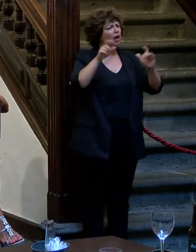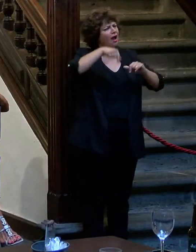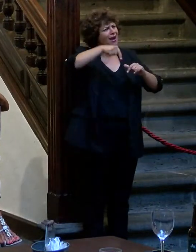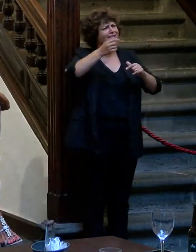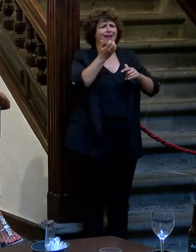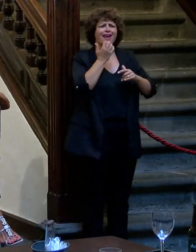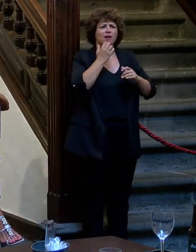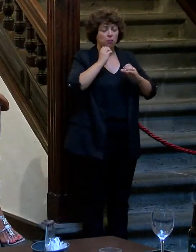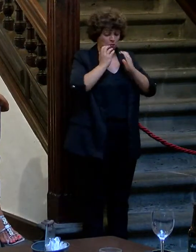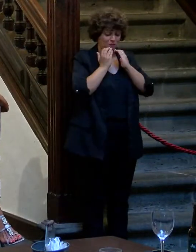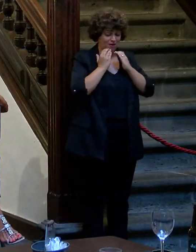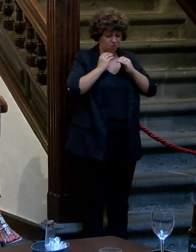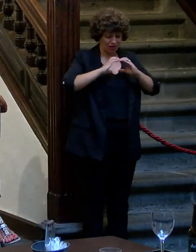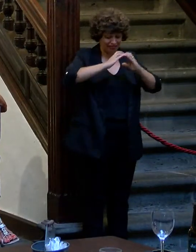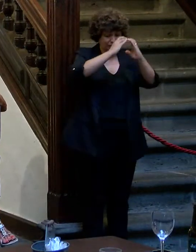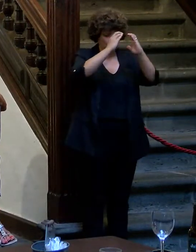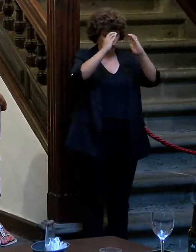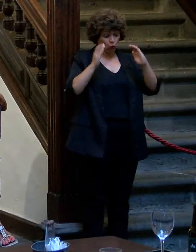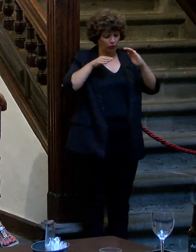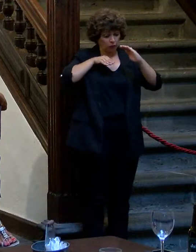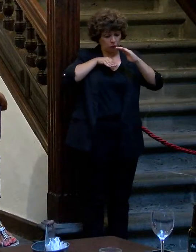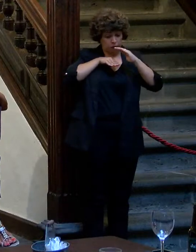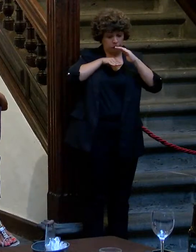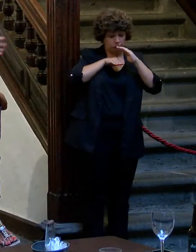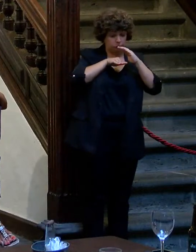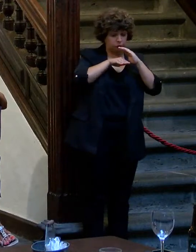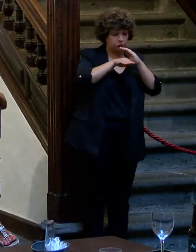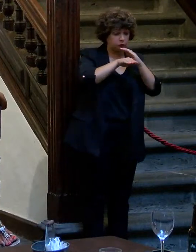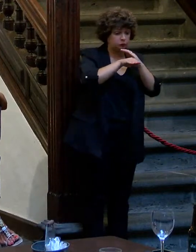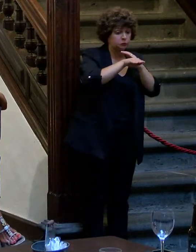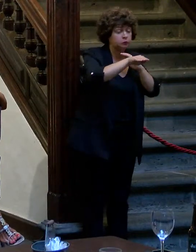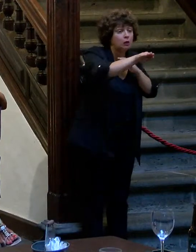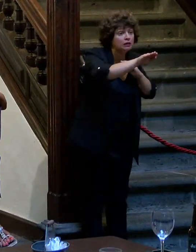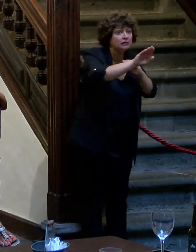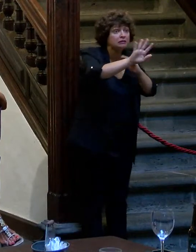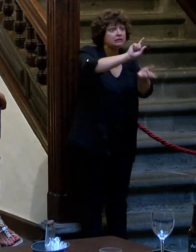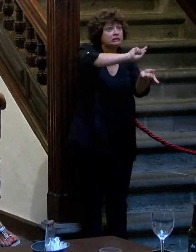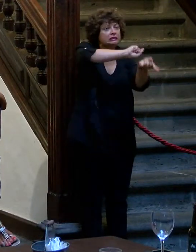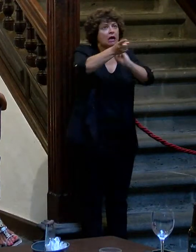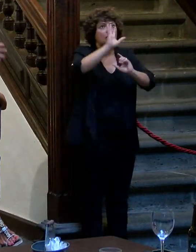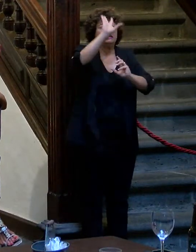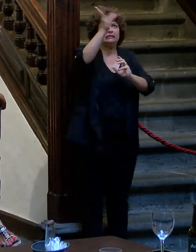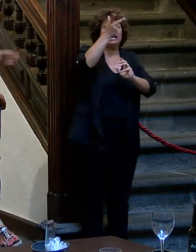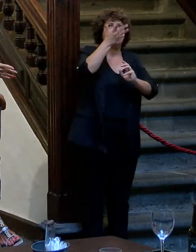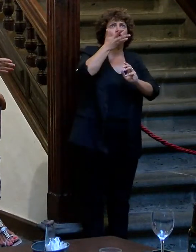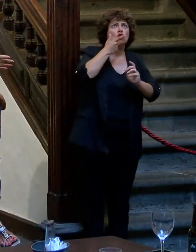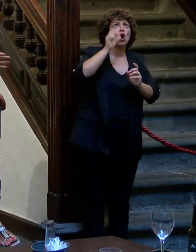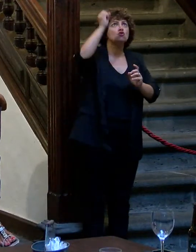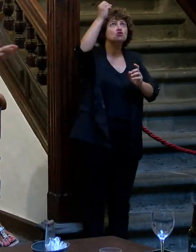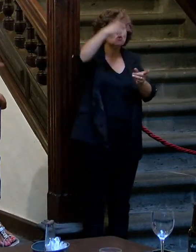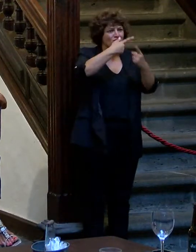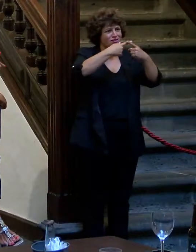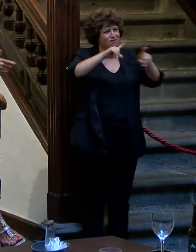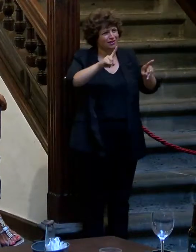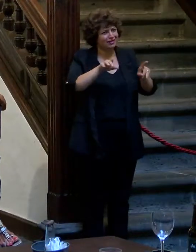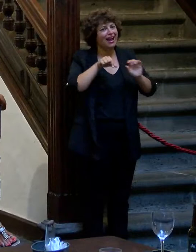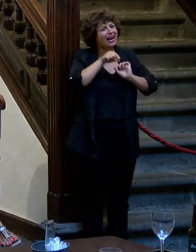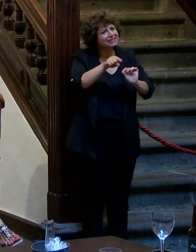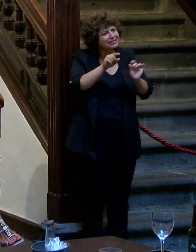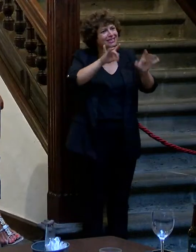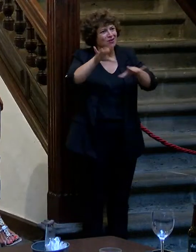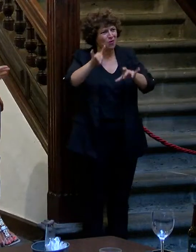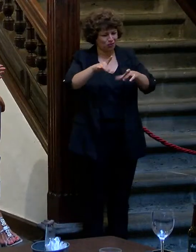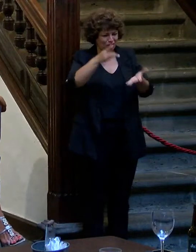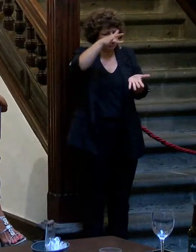muy gráfico, que pasáis el túnel y ya estáis como en otro universo, ¿me entiendes? Hay otro cielo, otro color, otra luz, pues exactamente igual, pasando por la